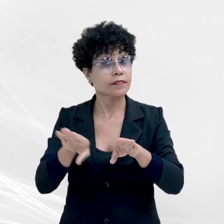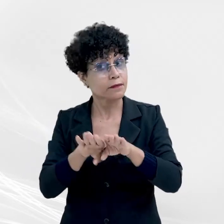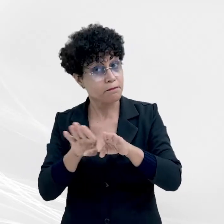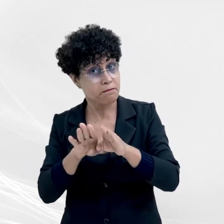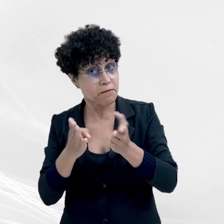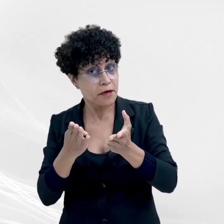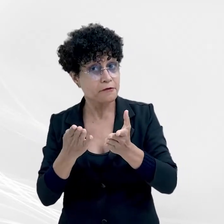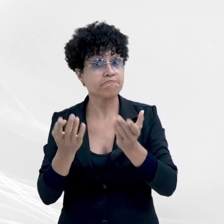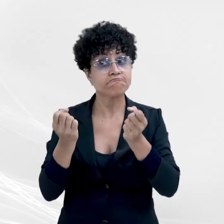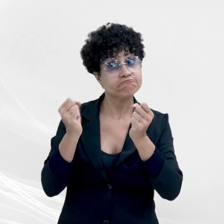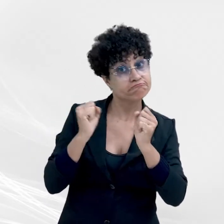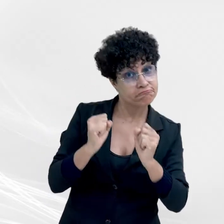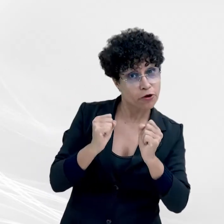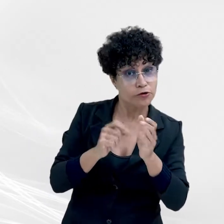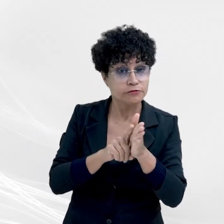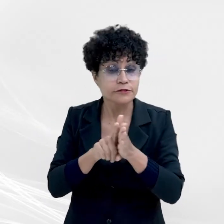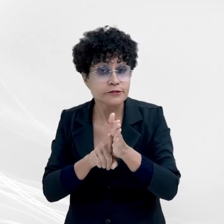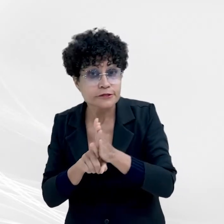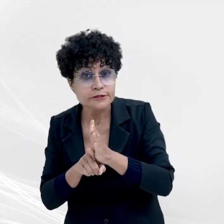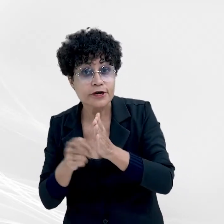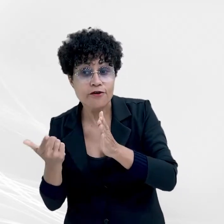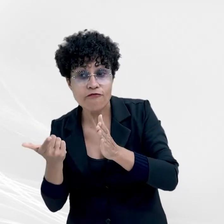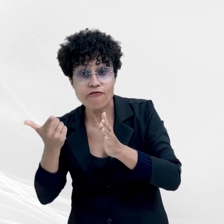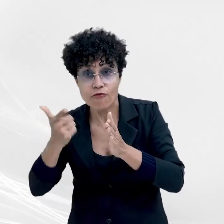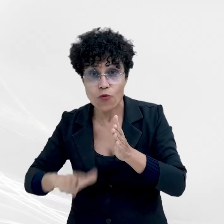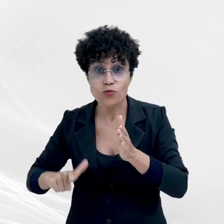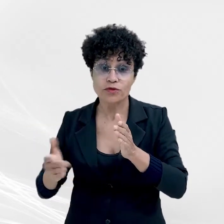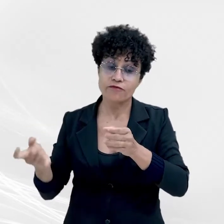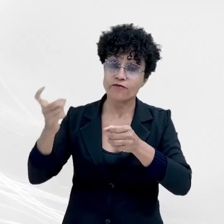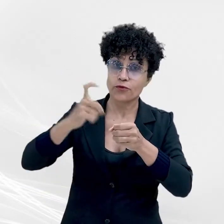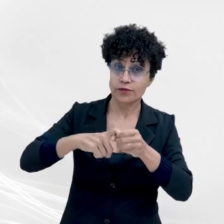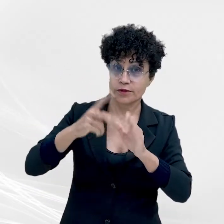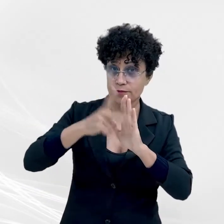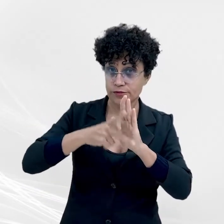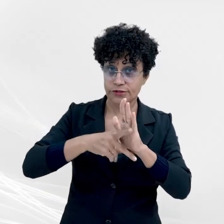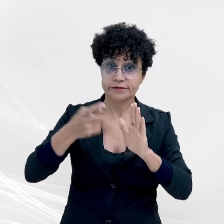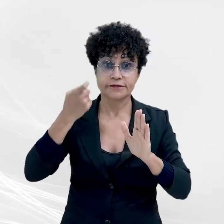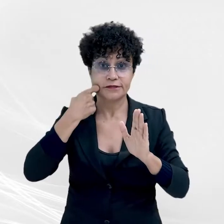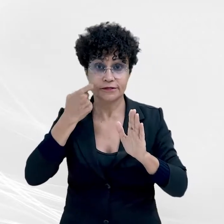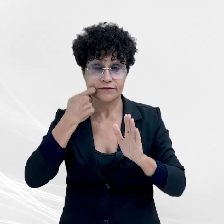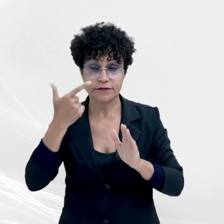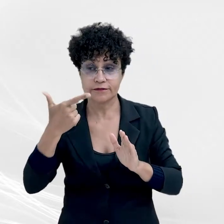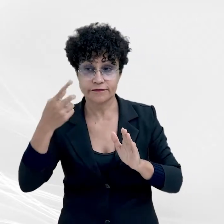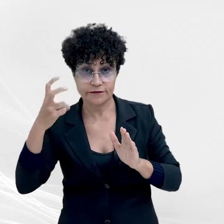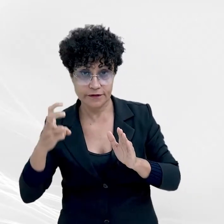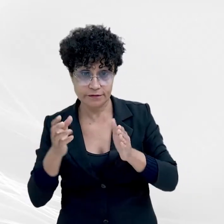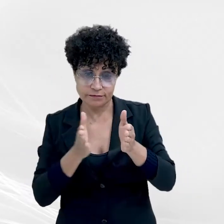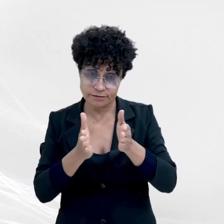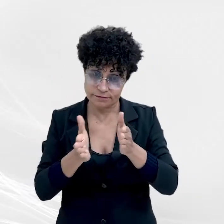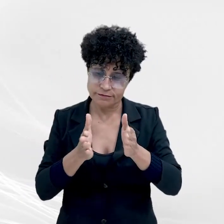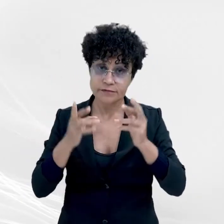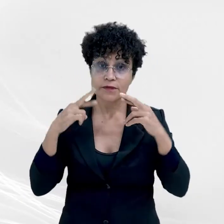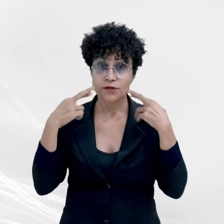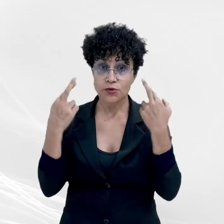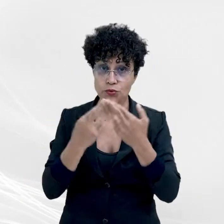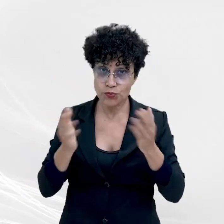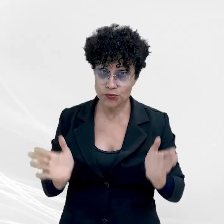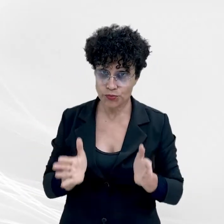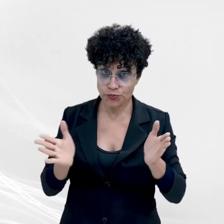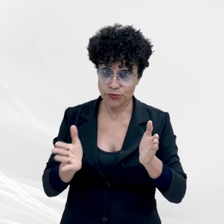possibilidade de retomada do projeto. Na sexta-feira, dia 25, durante reunião promovida pela Promotoria de